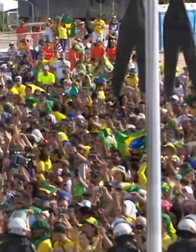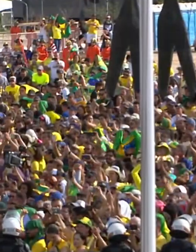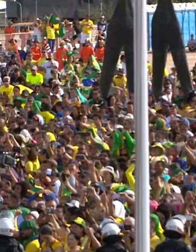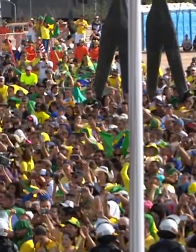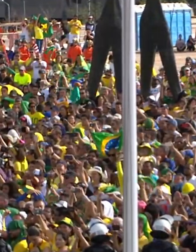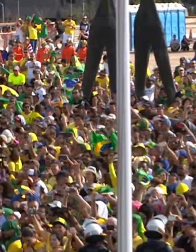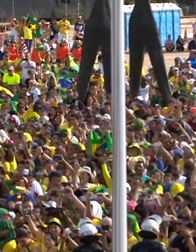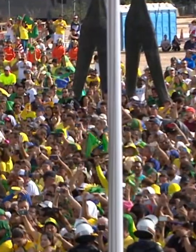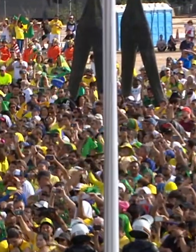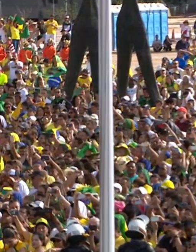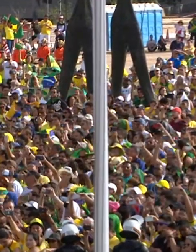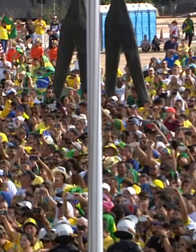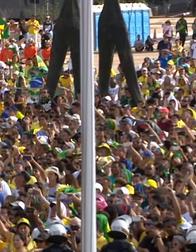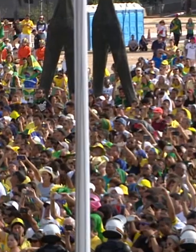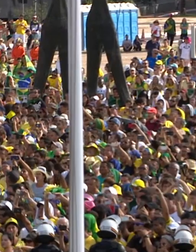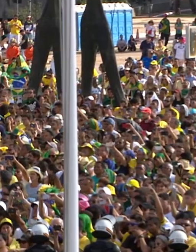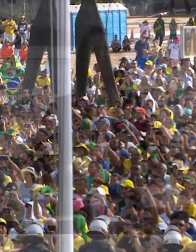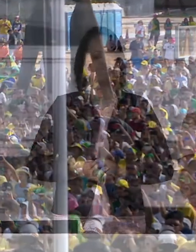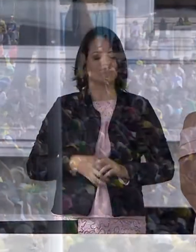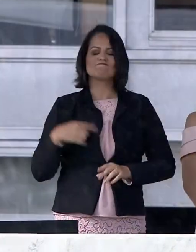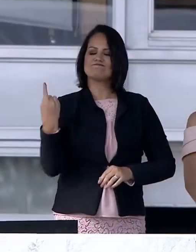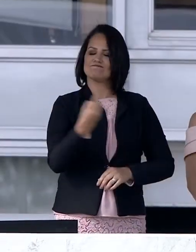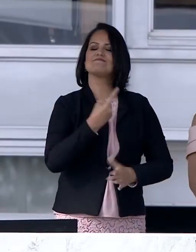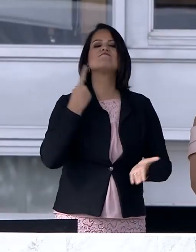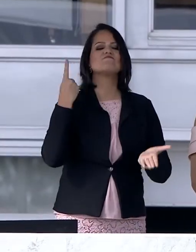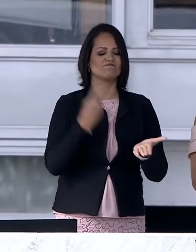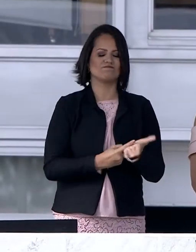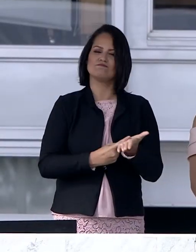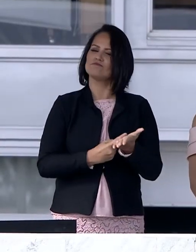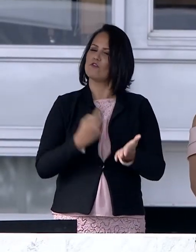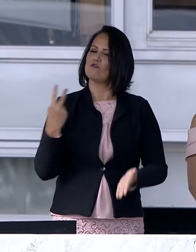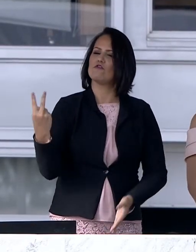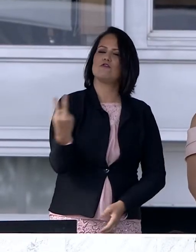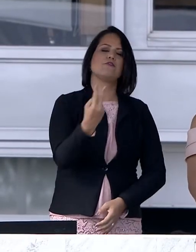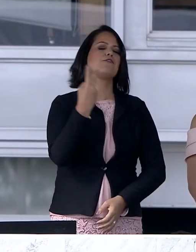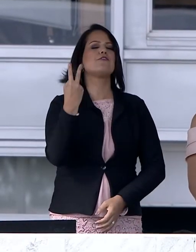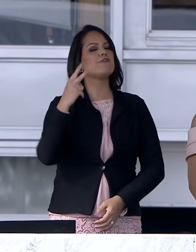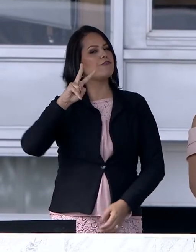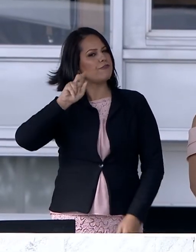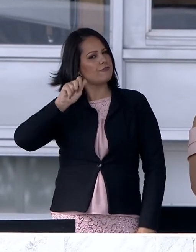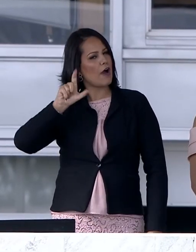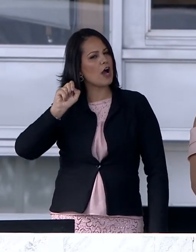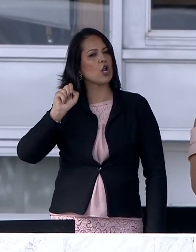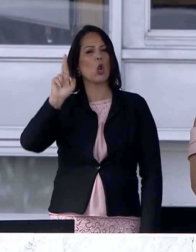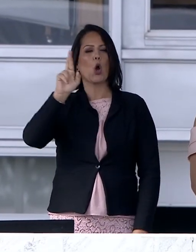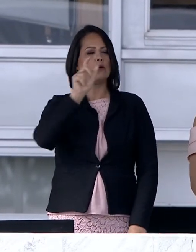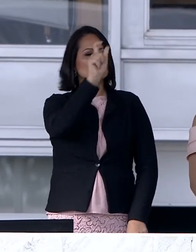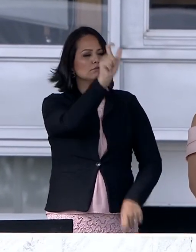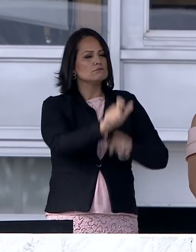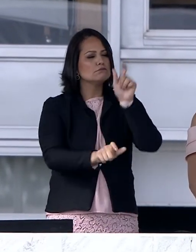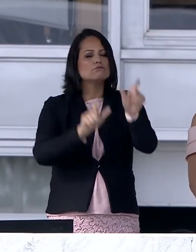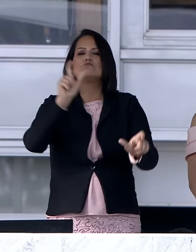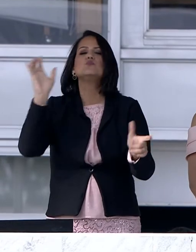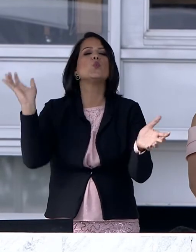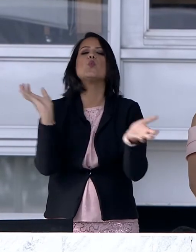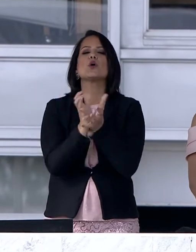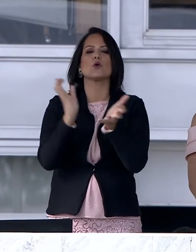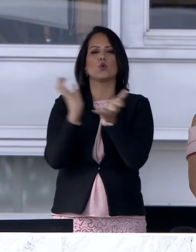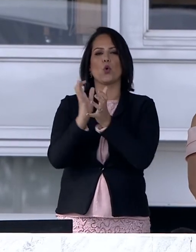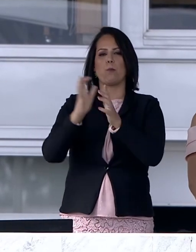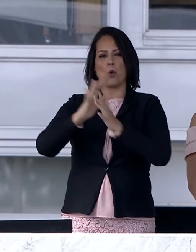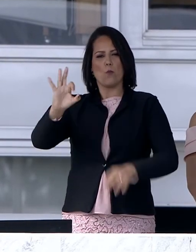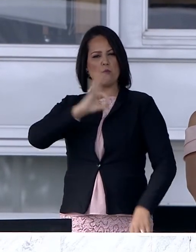E o nosso compromisso é valorizar e dar respaldo ao trabalho de todas as forças de segurança.